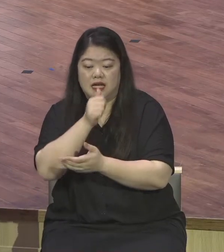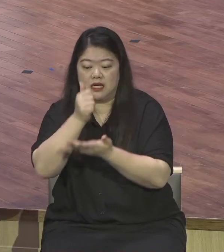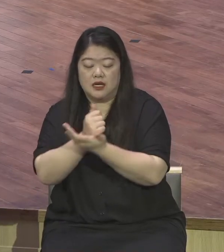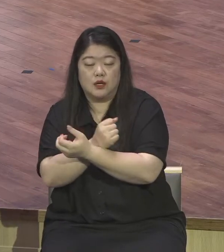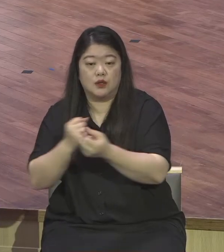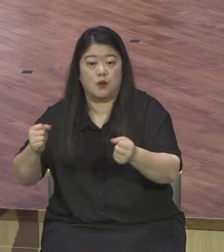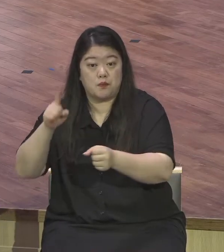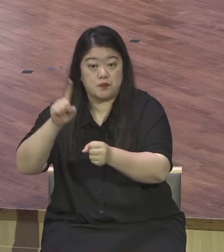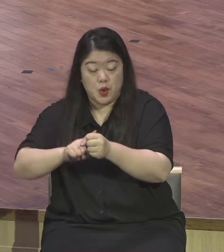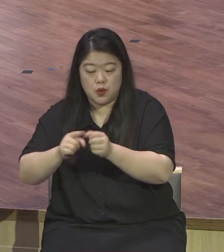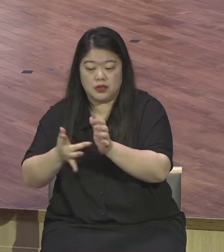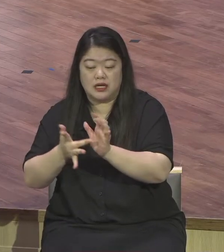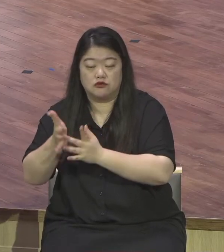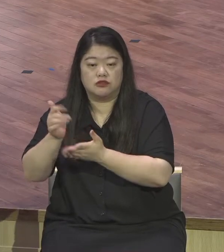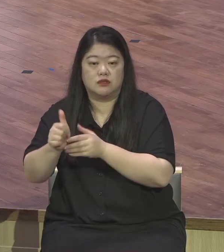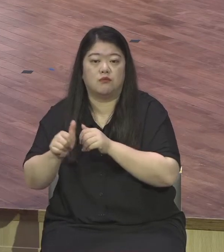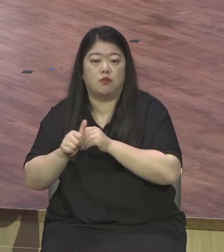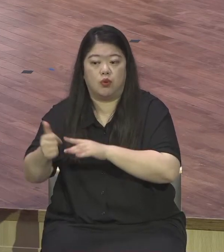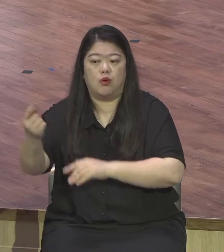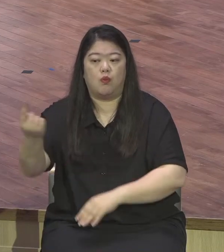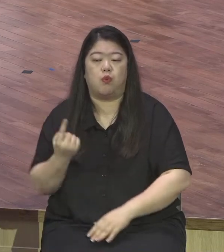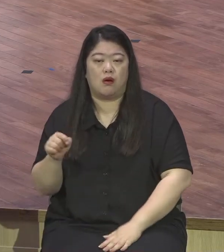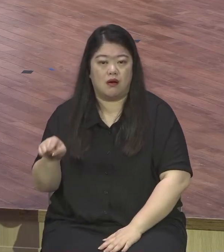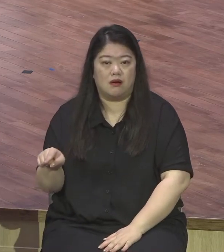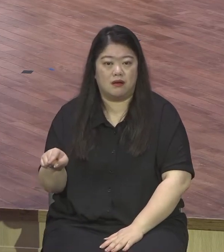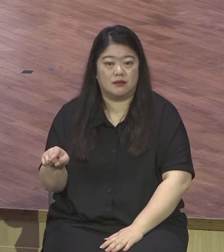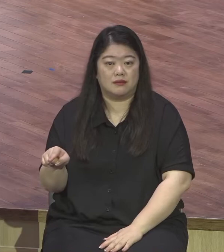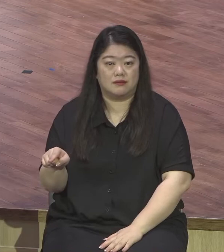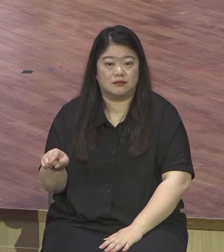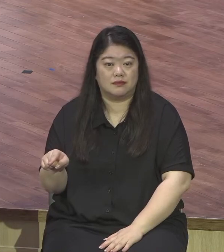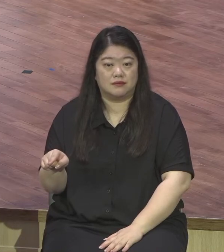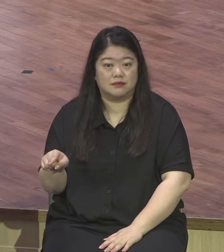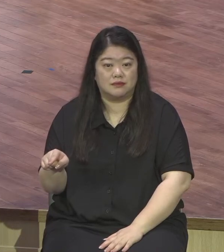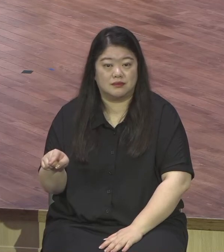그 시간을 그 시간이 가까이 오고 있어요